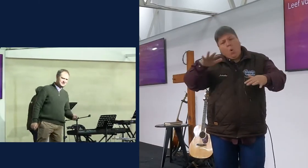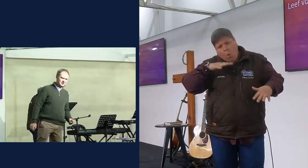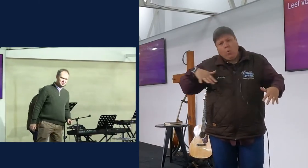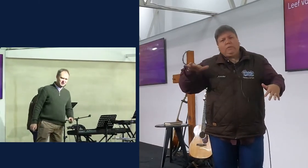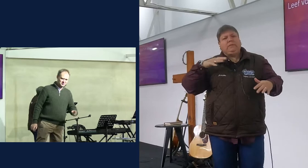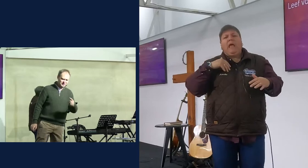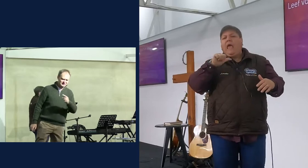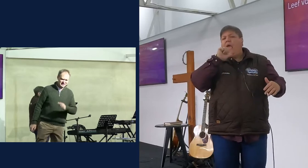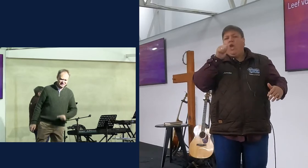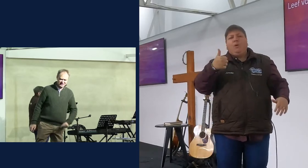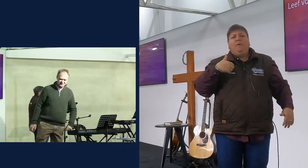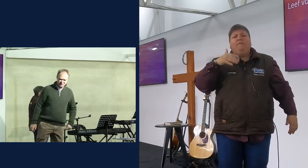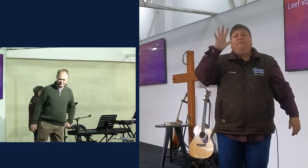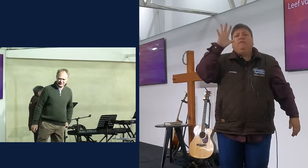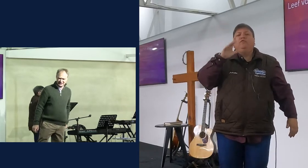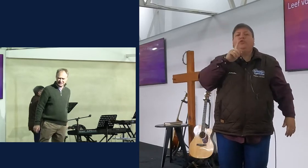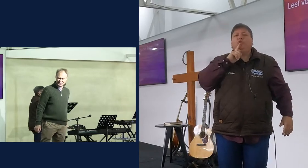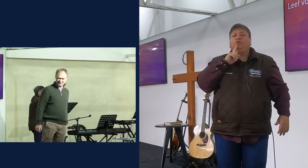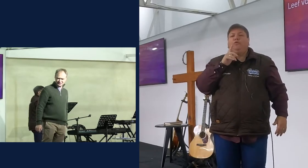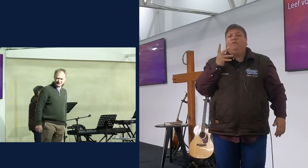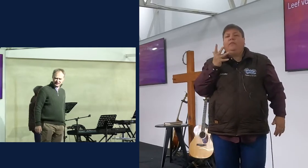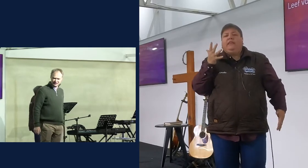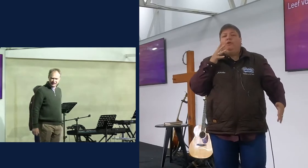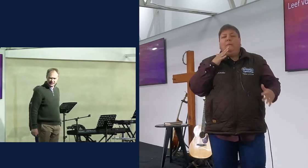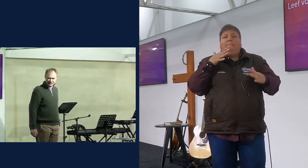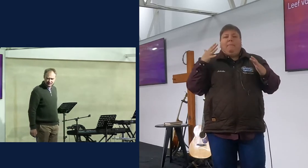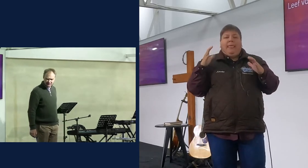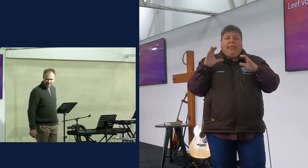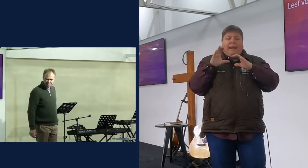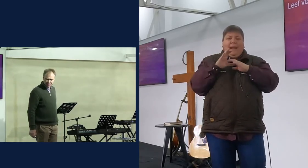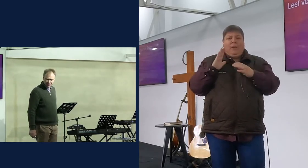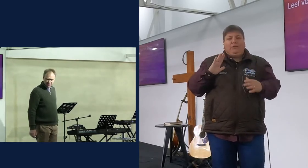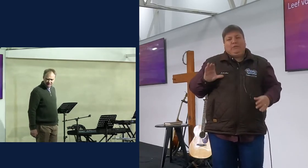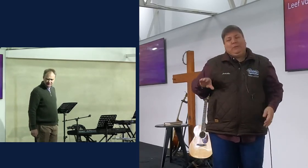wat Jesus sal nie omgee om 5000 rand een maand meer te verdiene, nie,